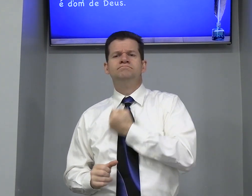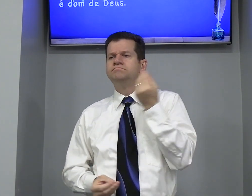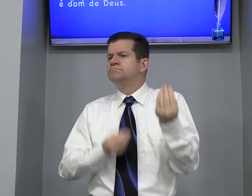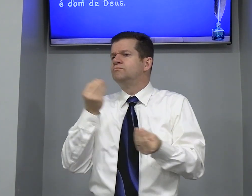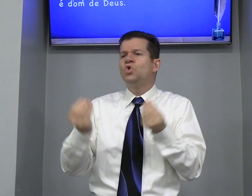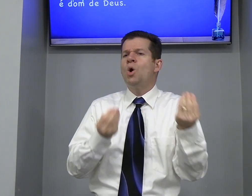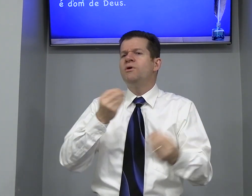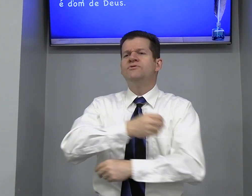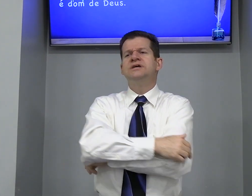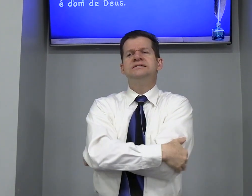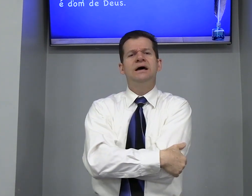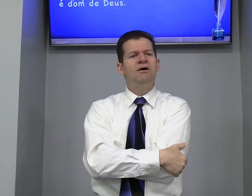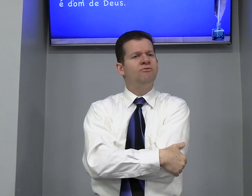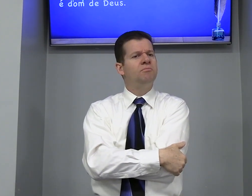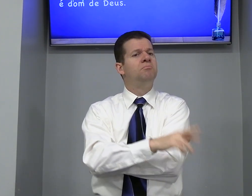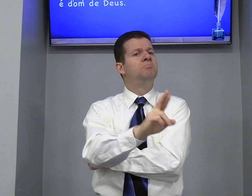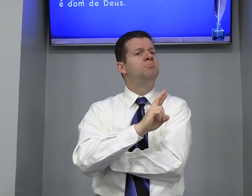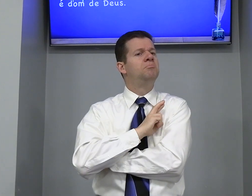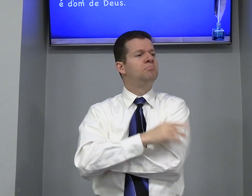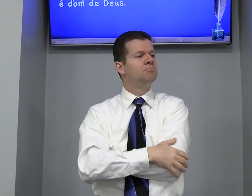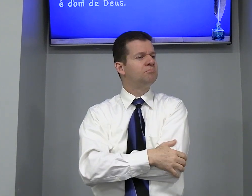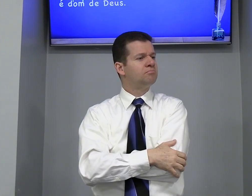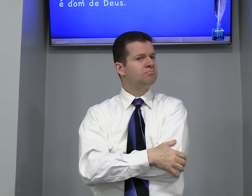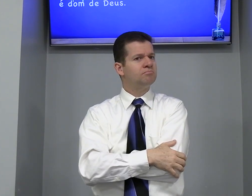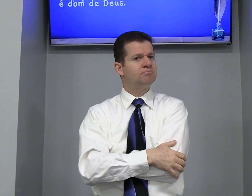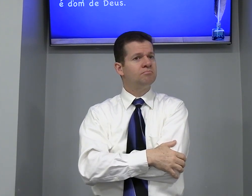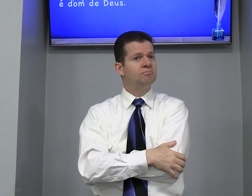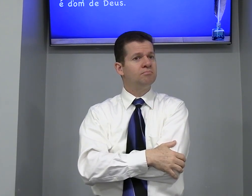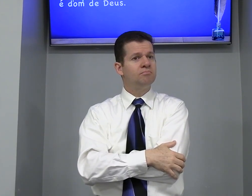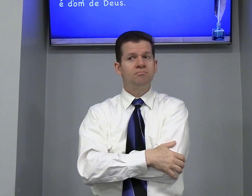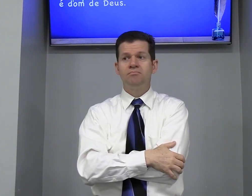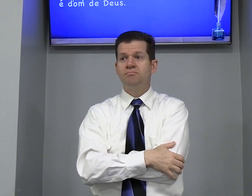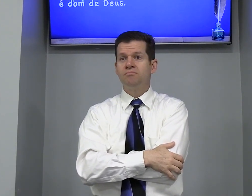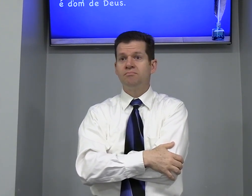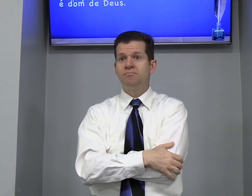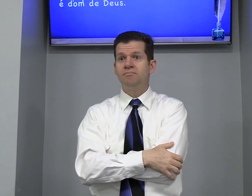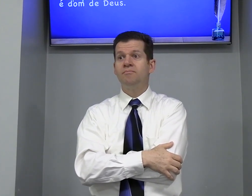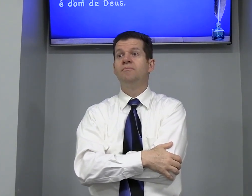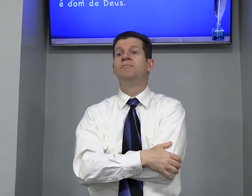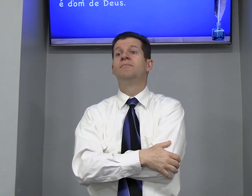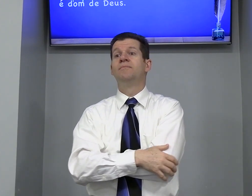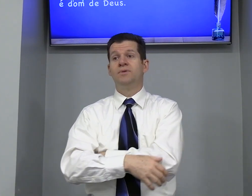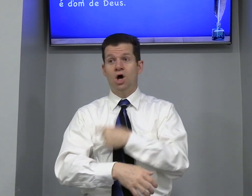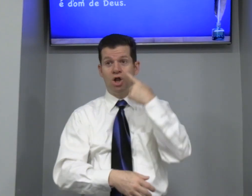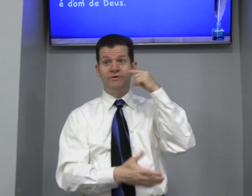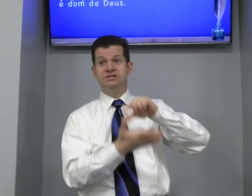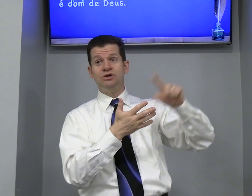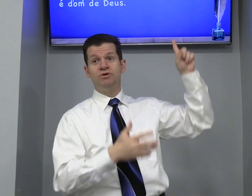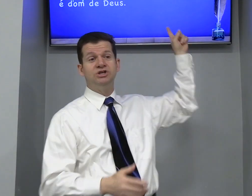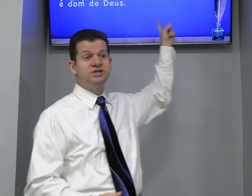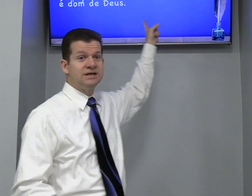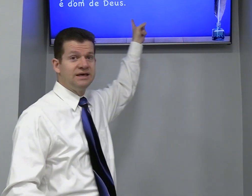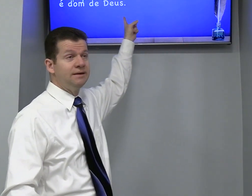Como Como Que você É salvo Olha o versículo Que diz aqui